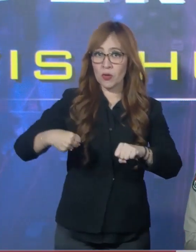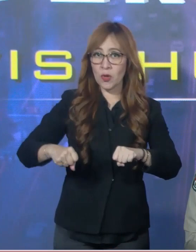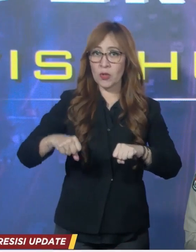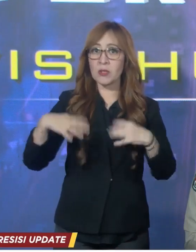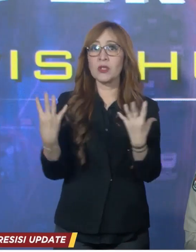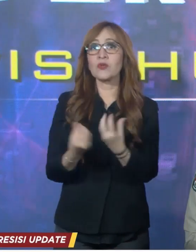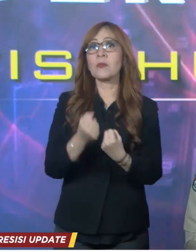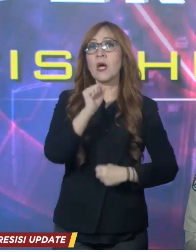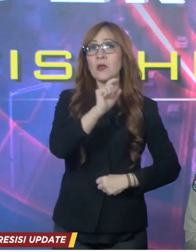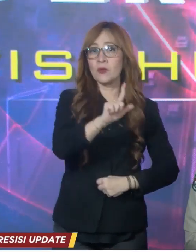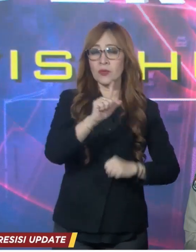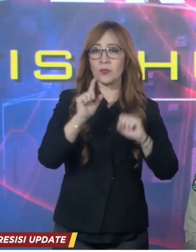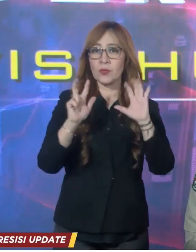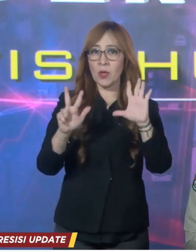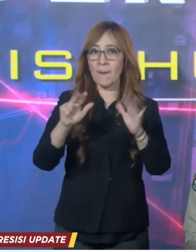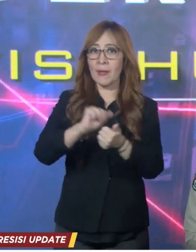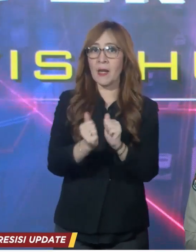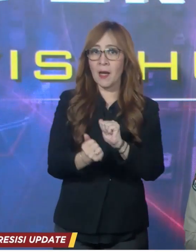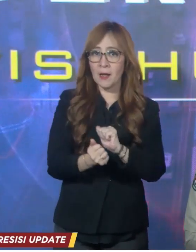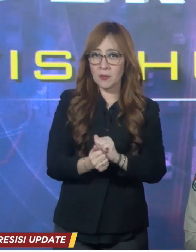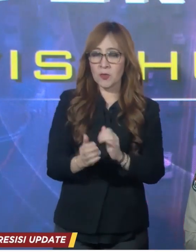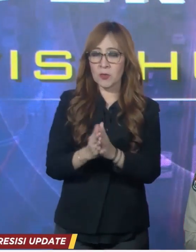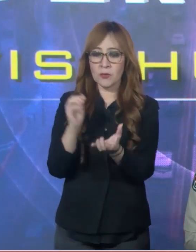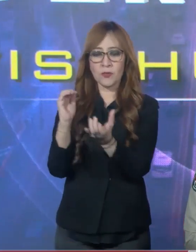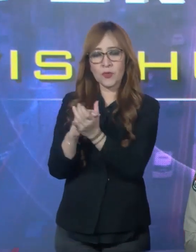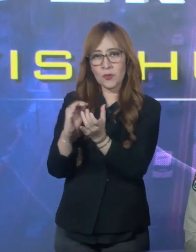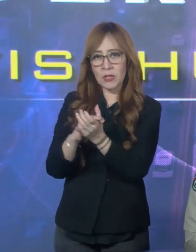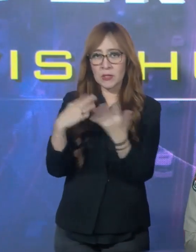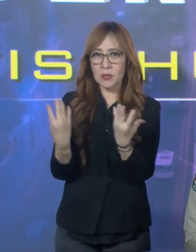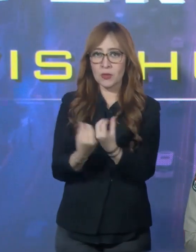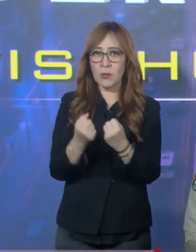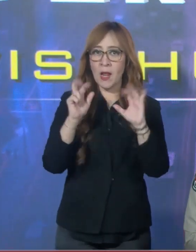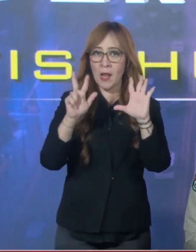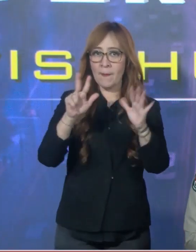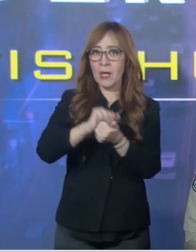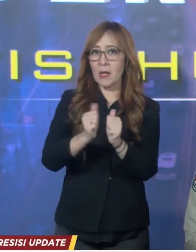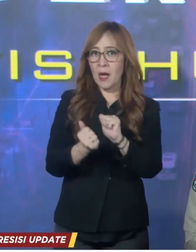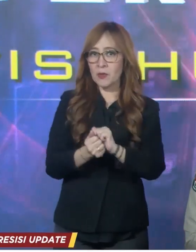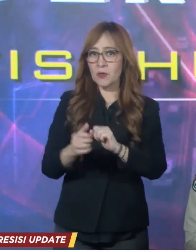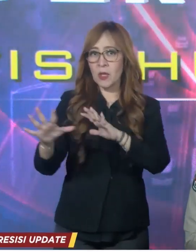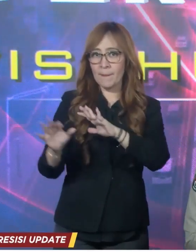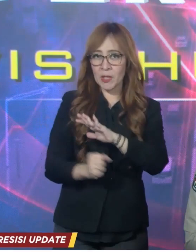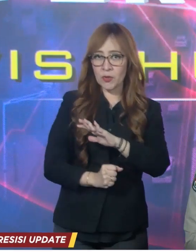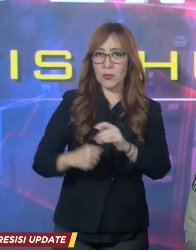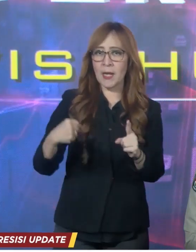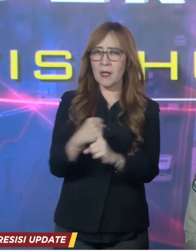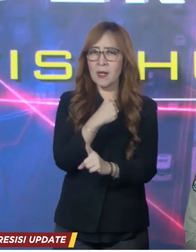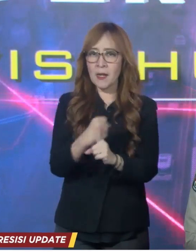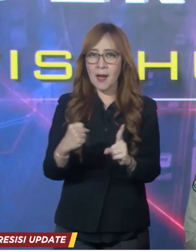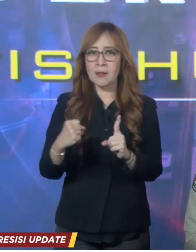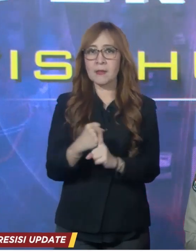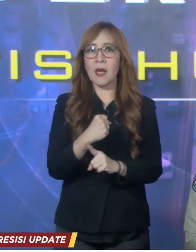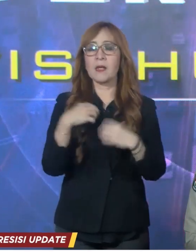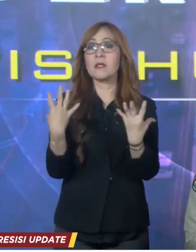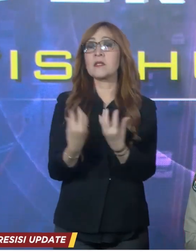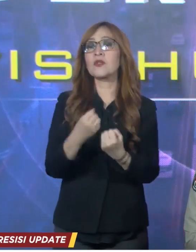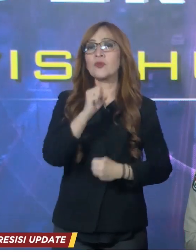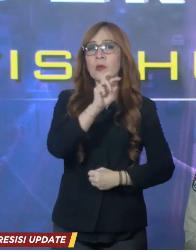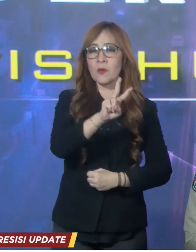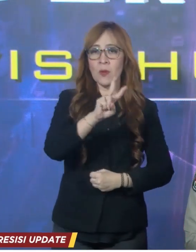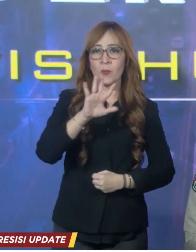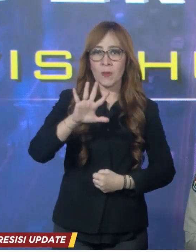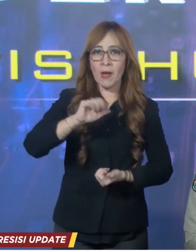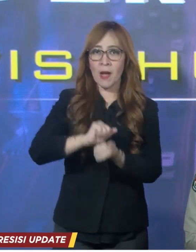curanmor sebanyak 78 kasus, judi sebanyak 8 kasus, dan pencurian dengan kekerasan